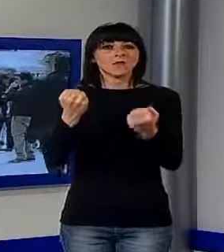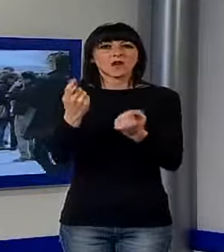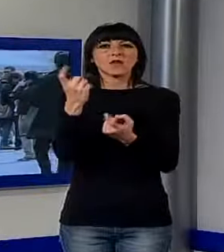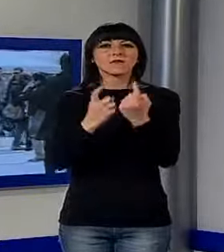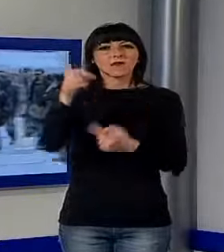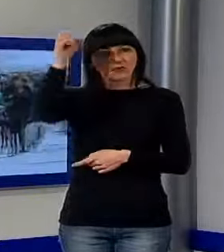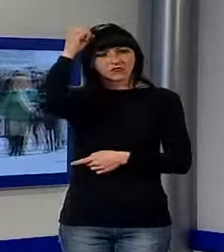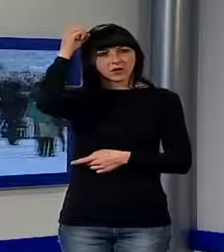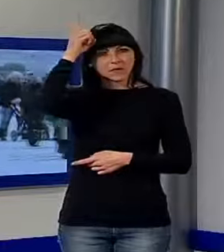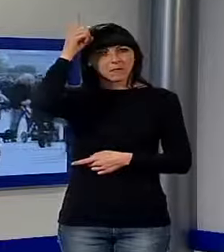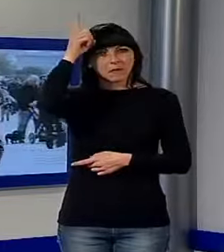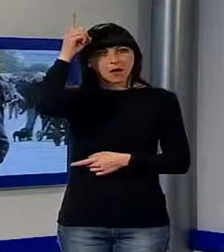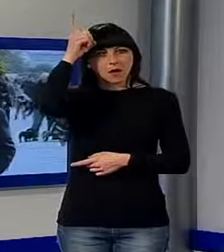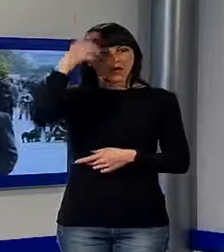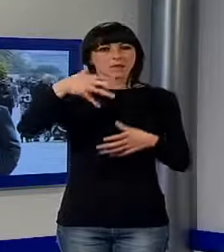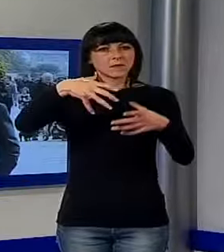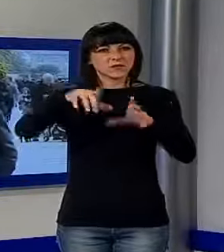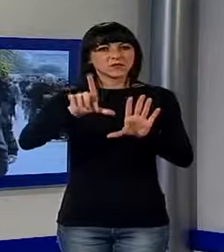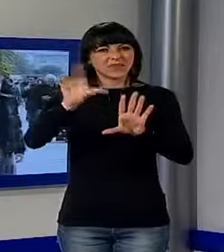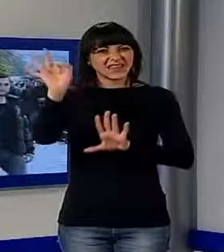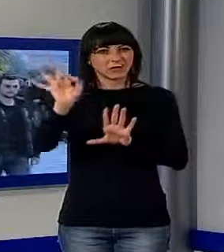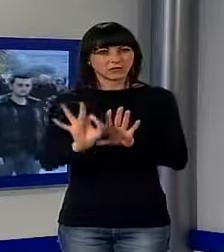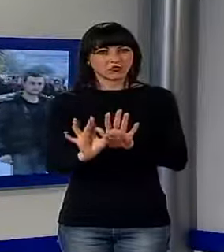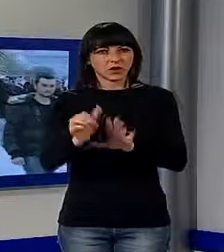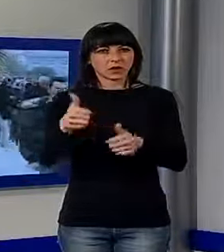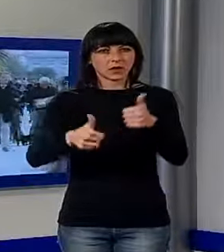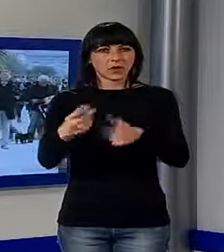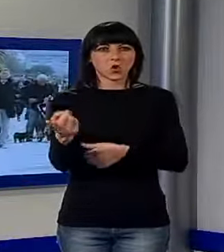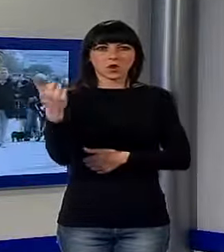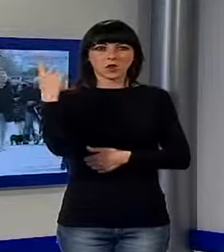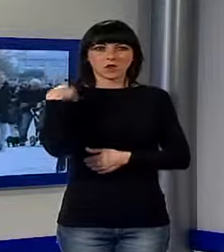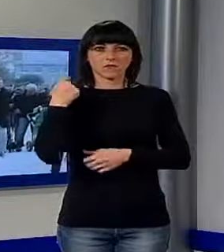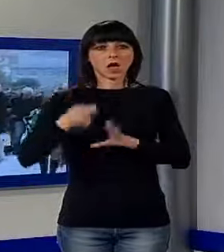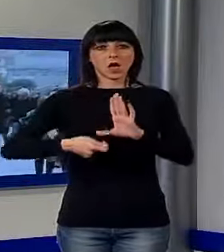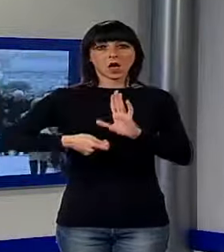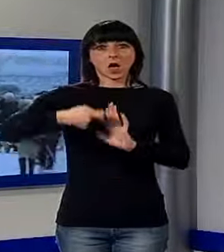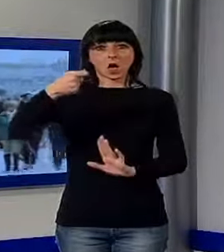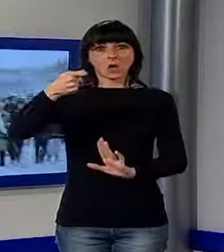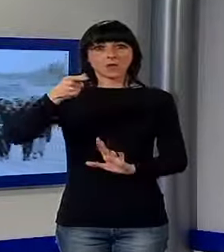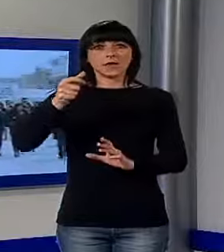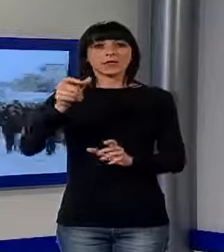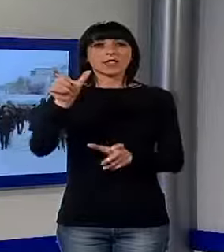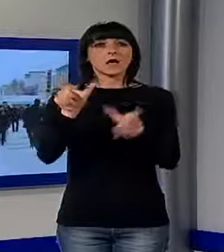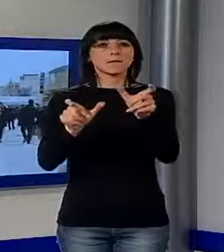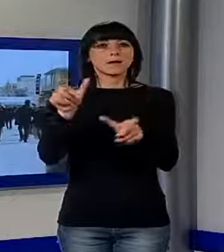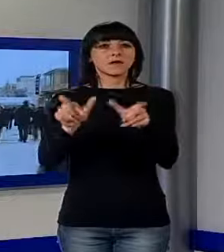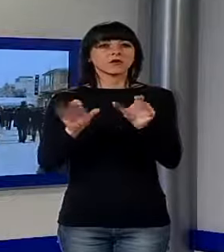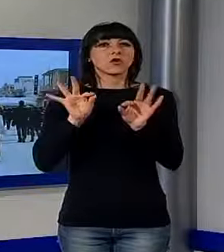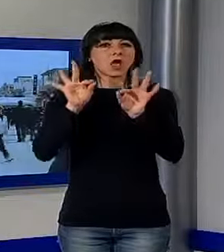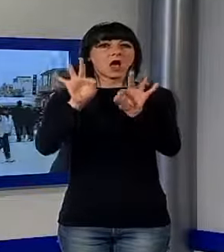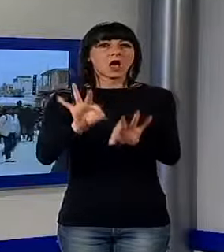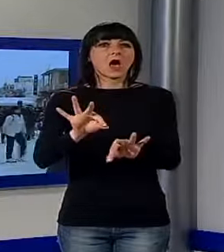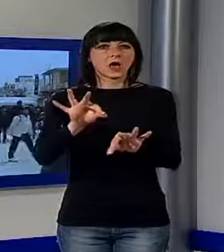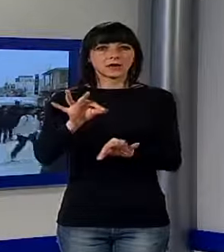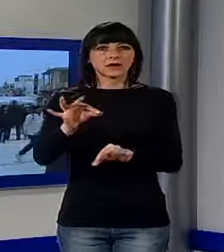se con una flessione del 7% rispetto allo scorso anno. In crescita invece le presenze di orientali, con un picco del 72